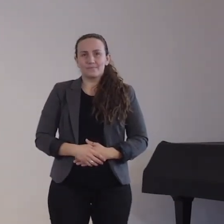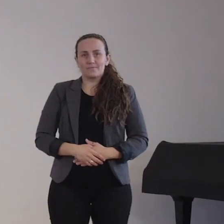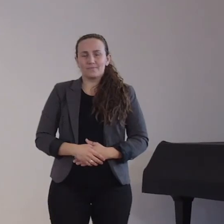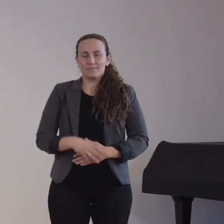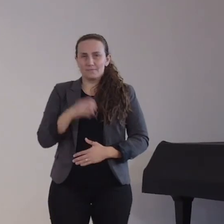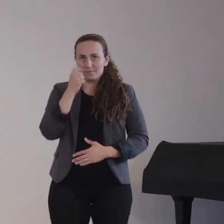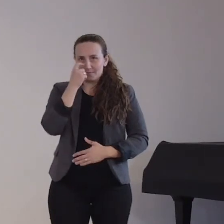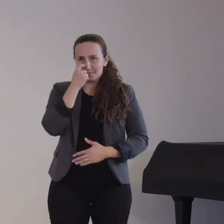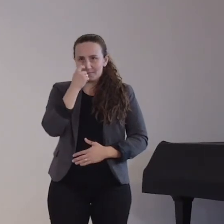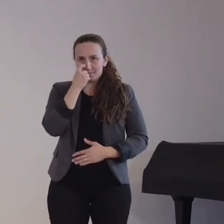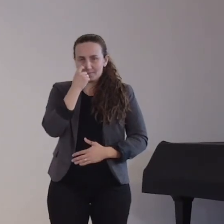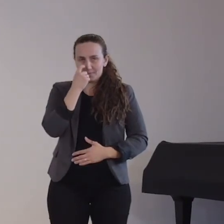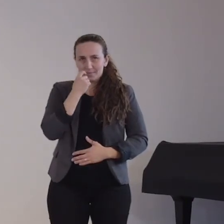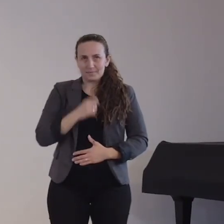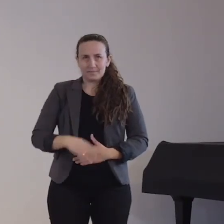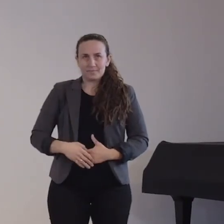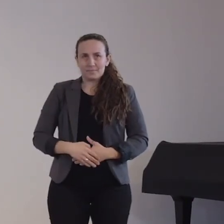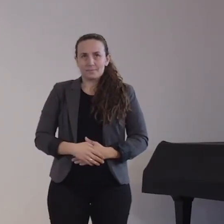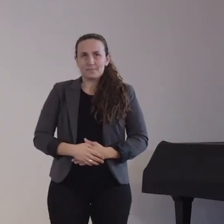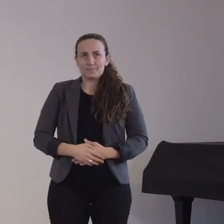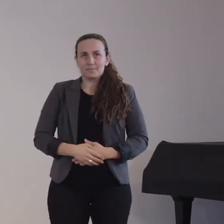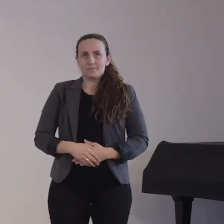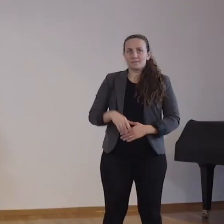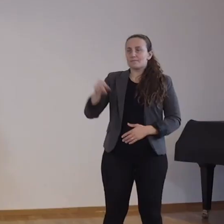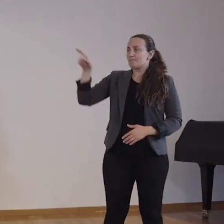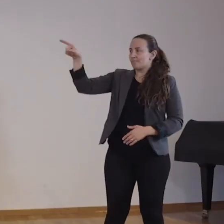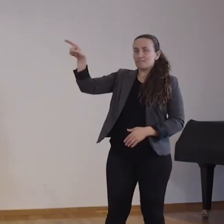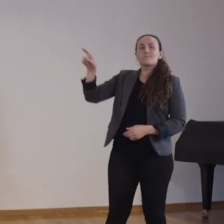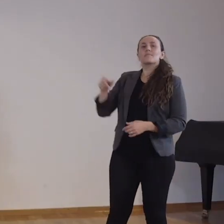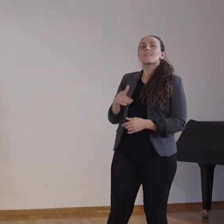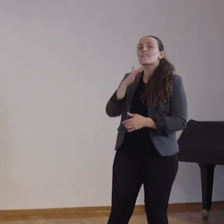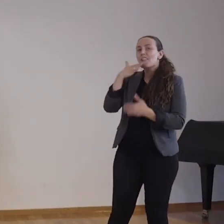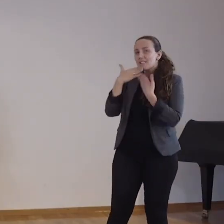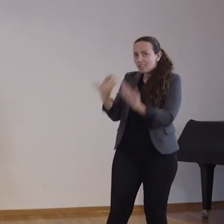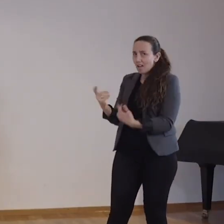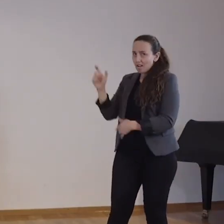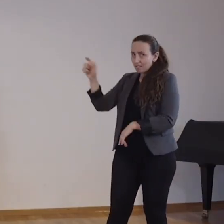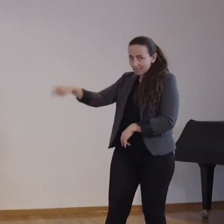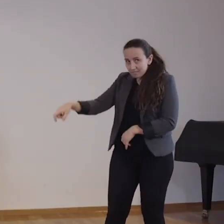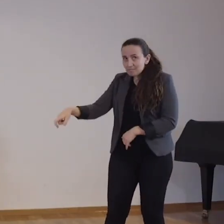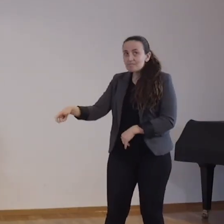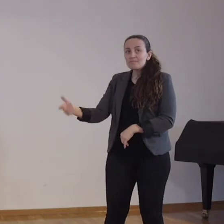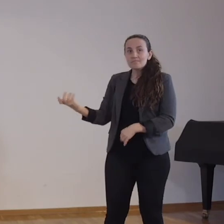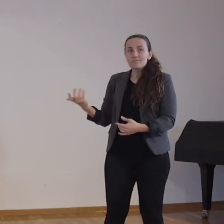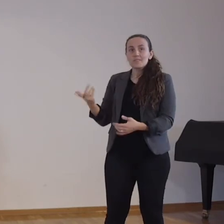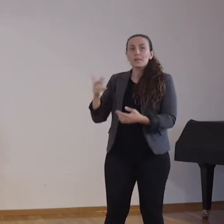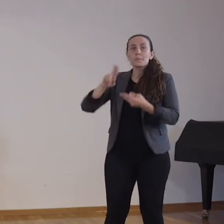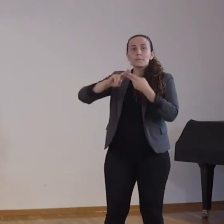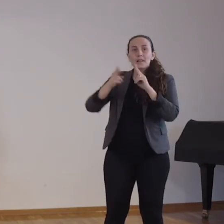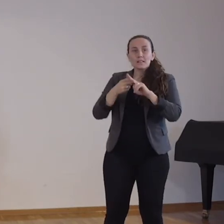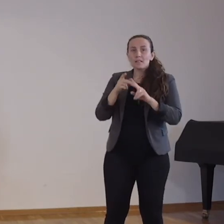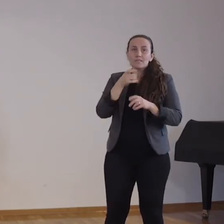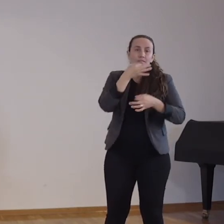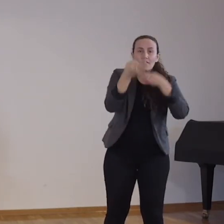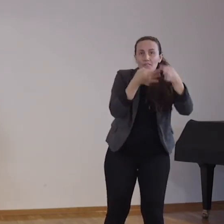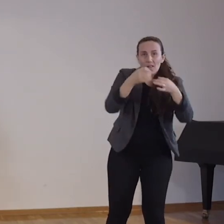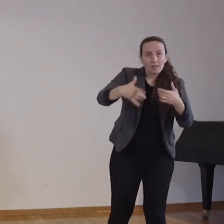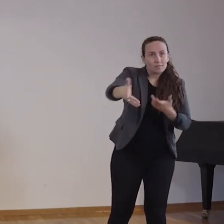Ja, Herr Dr. Werner, vielen Dank. Wir haben bei den Mitgliedern mal nachgefragt, was sie für Probleme, für Fragen und Werten haben.